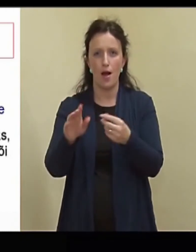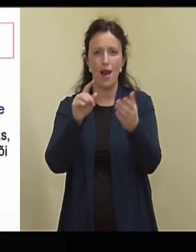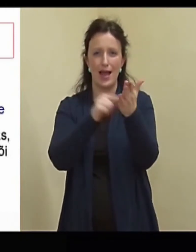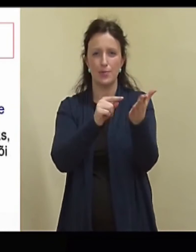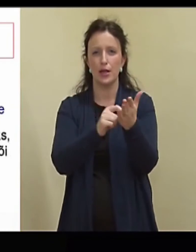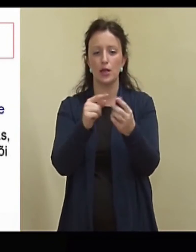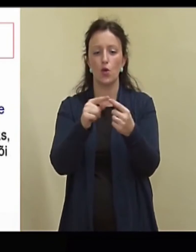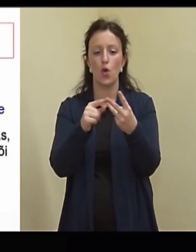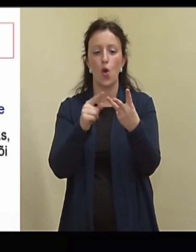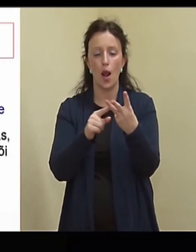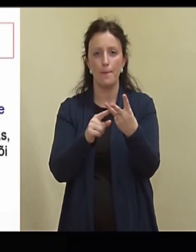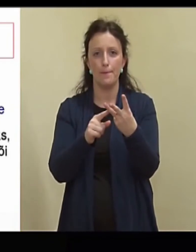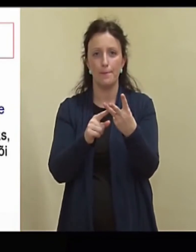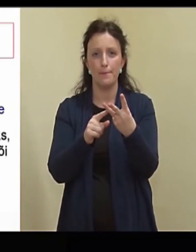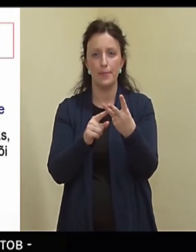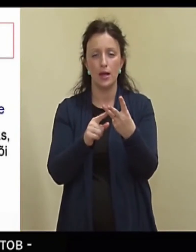saavad lõhkekeha väga hästi hakkama.